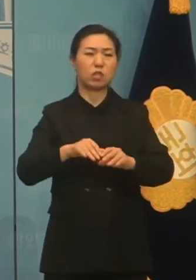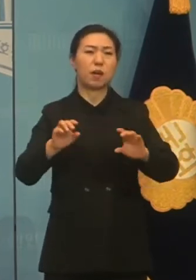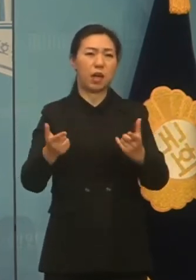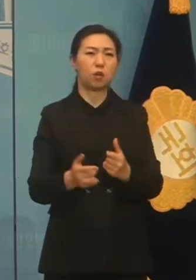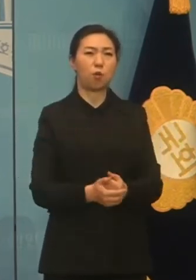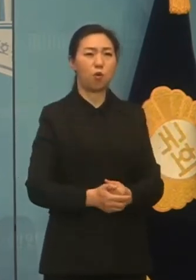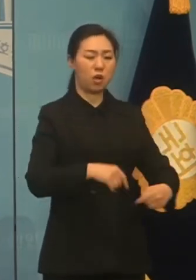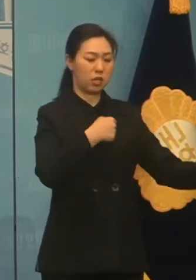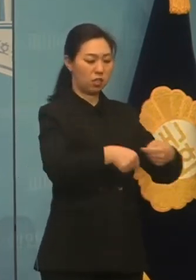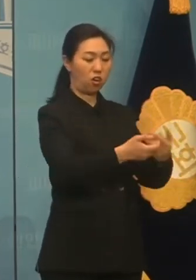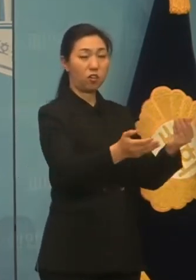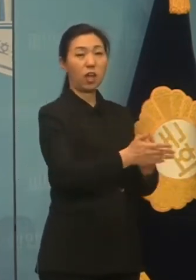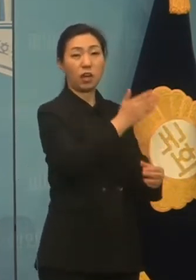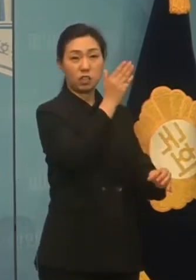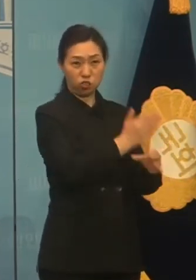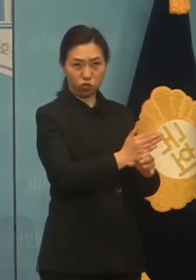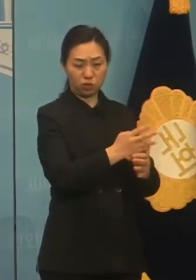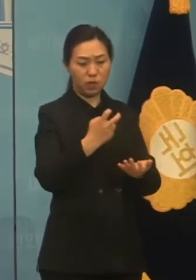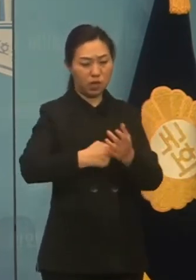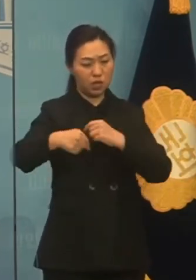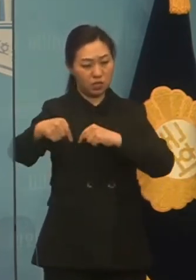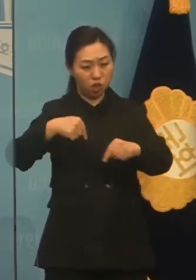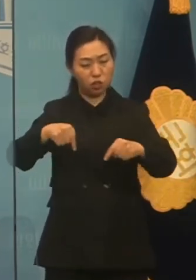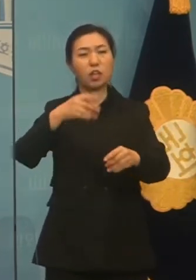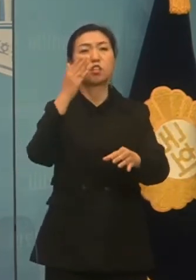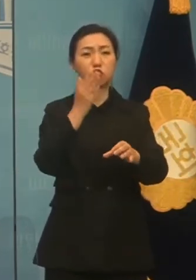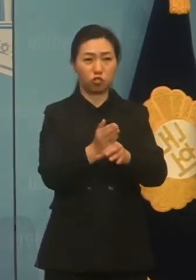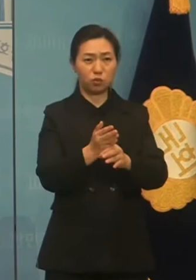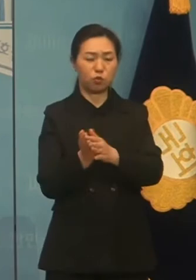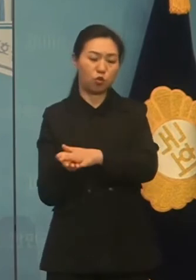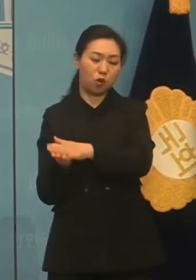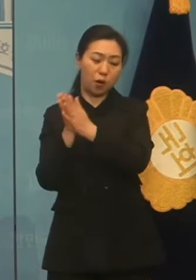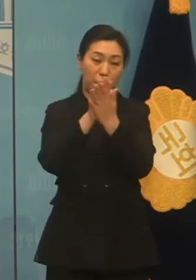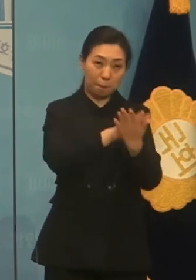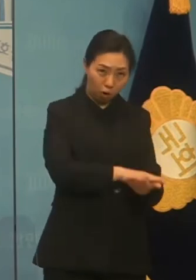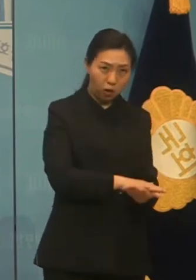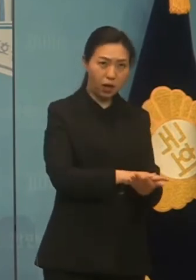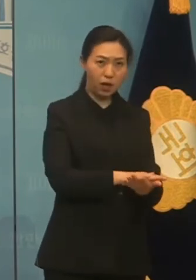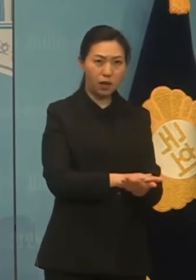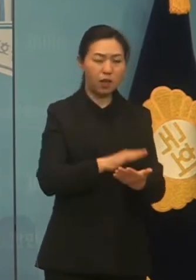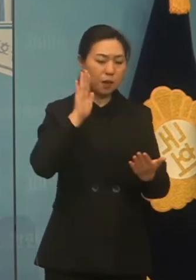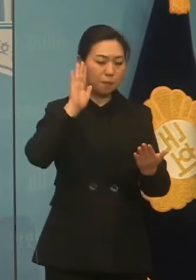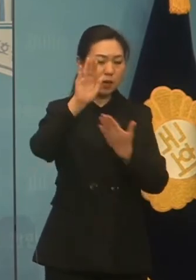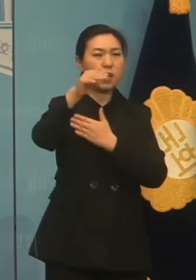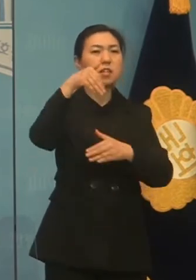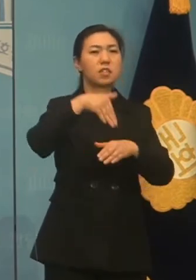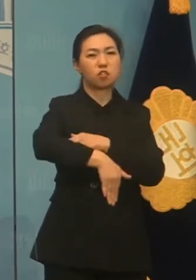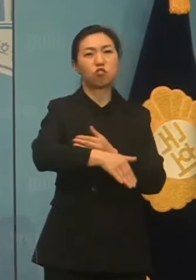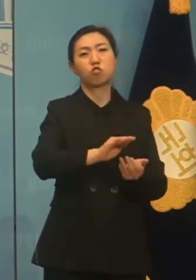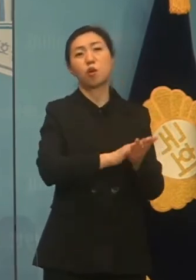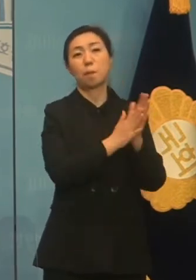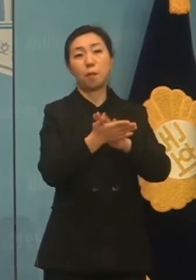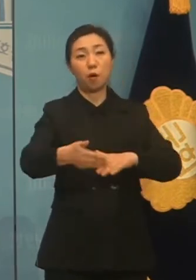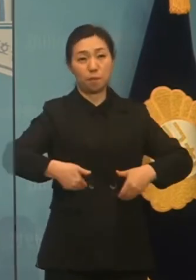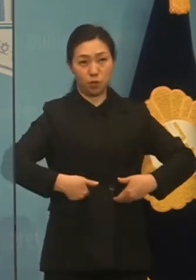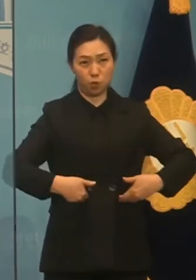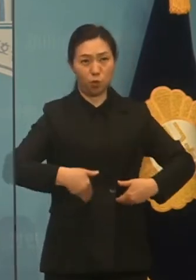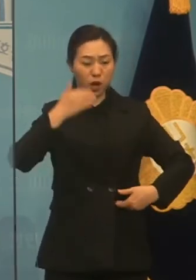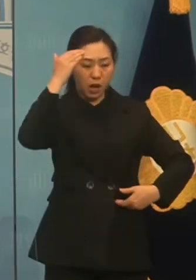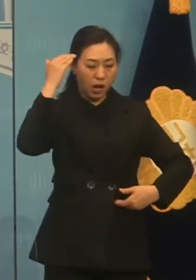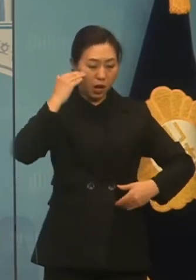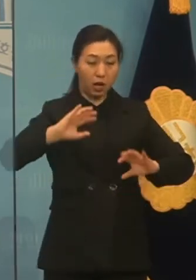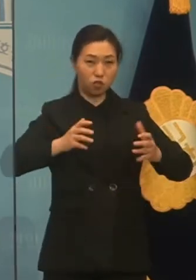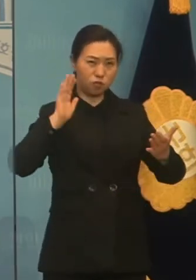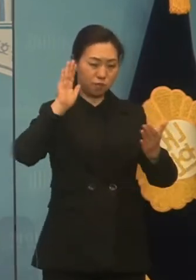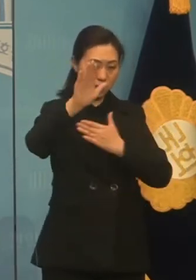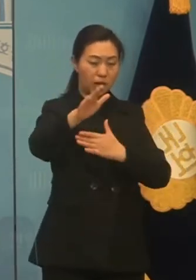선거정당에서 정책정당으로 이제 민주당은 미래형 정책정당으로 바꿔야 합니다. 대한민국의 내일을 책임질